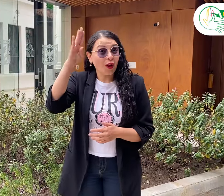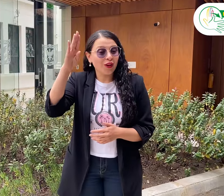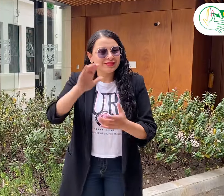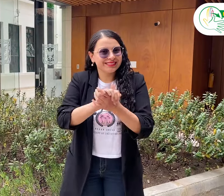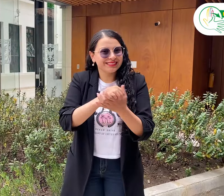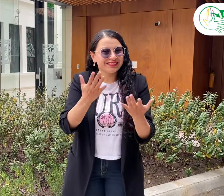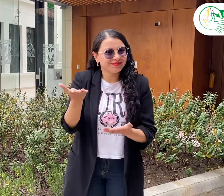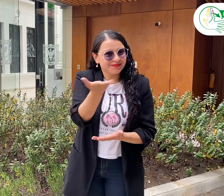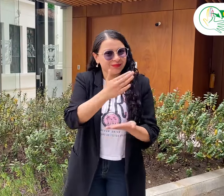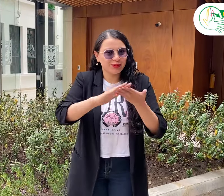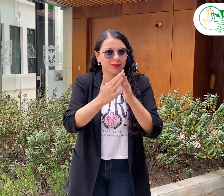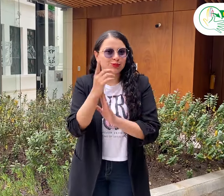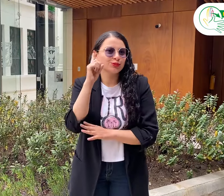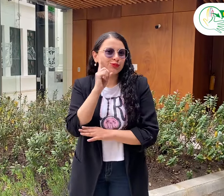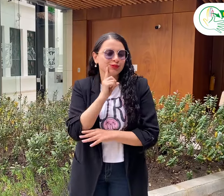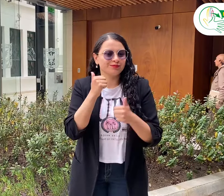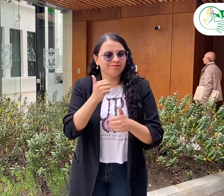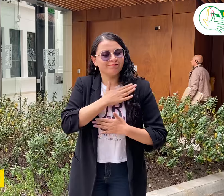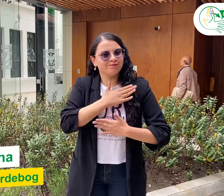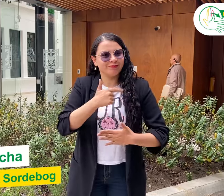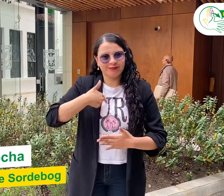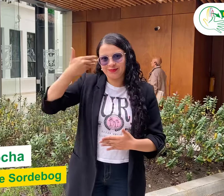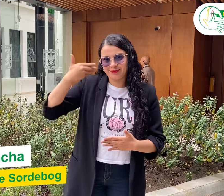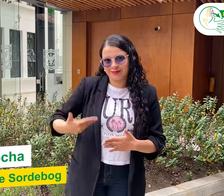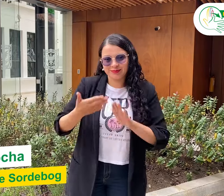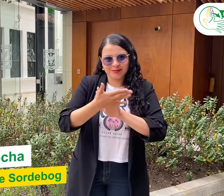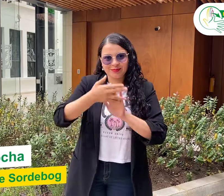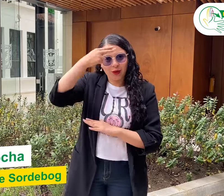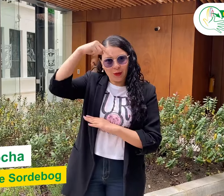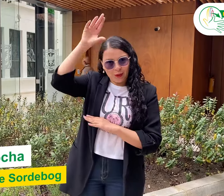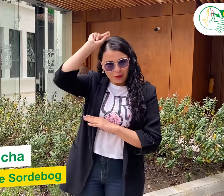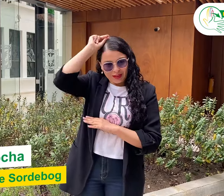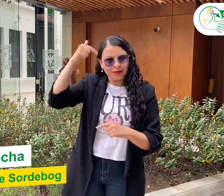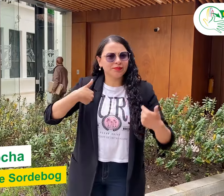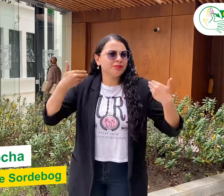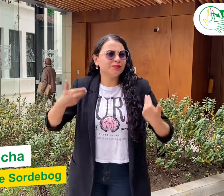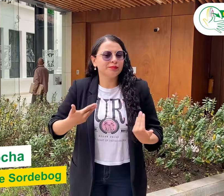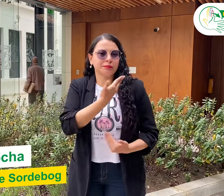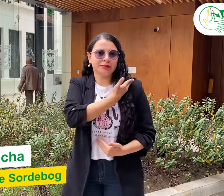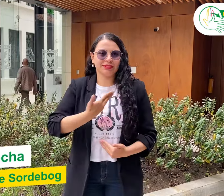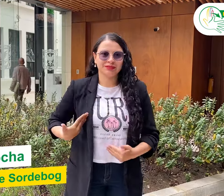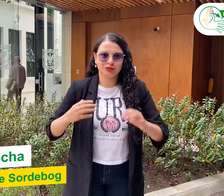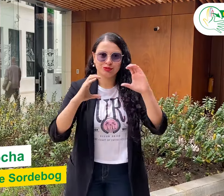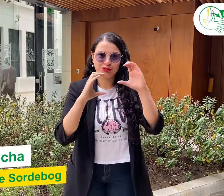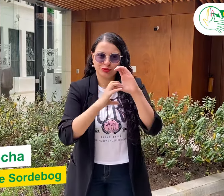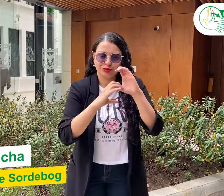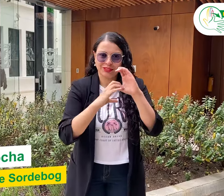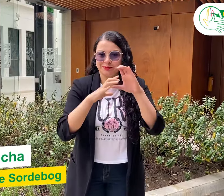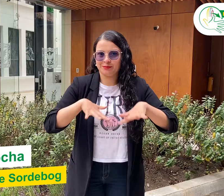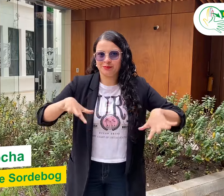Hola, un saludo para la comunidad sorda. Espero estén bien, es un gusto para mí. Mi seña es esta, soy Juliana Rocha, presidenta de la